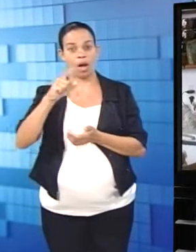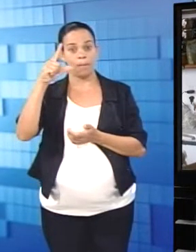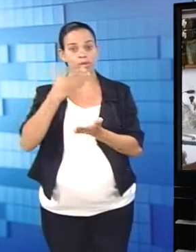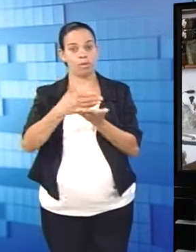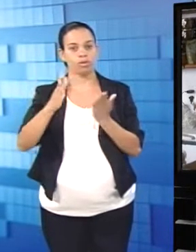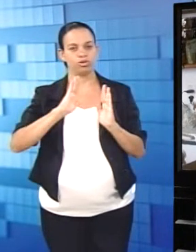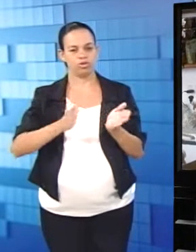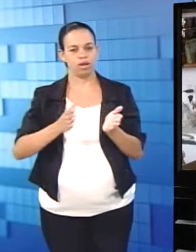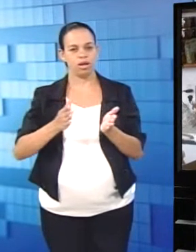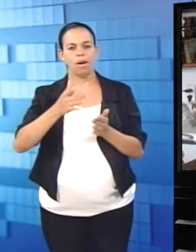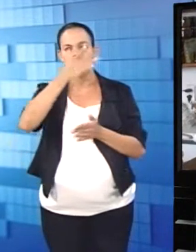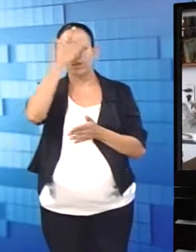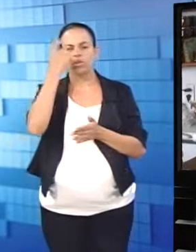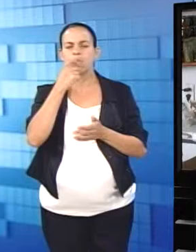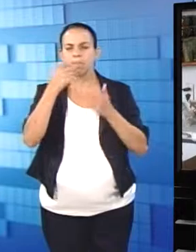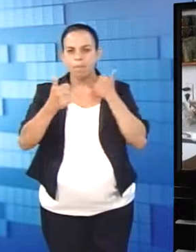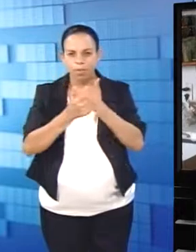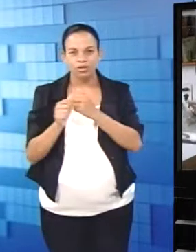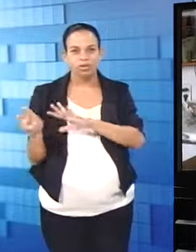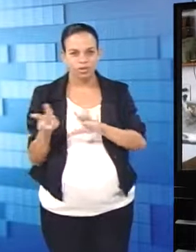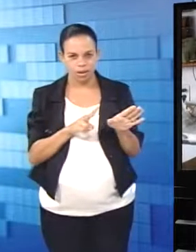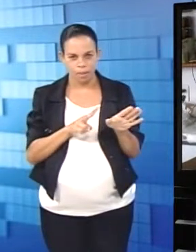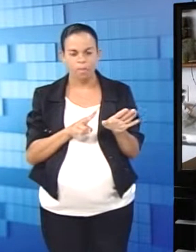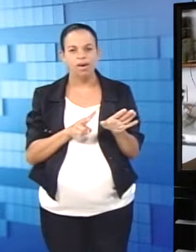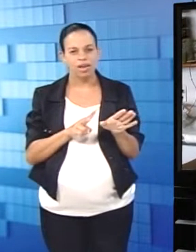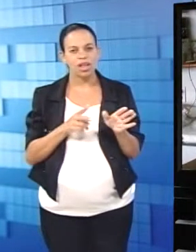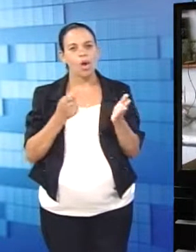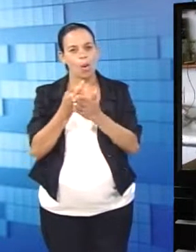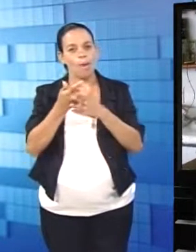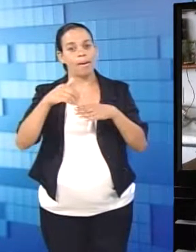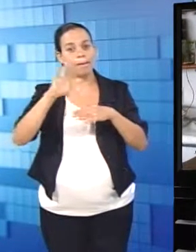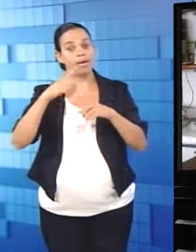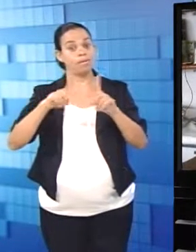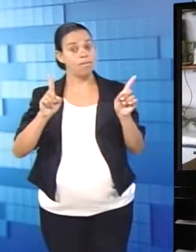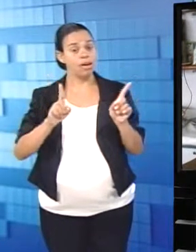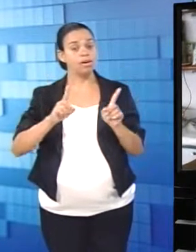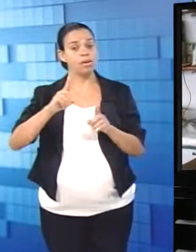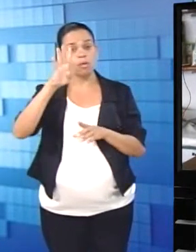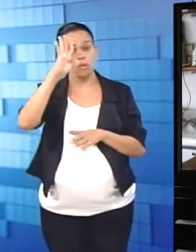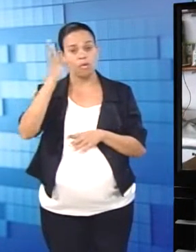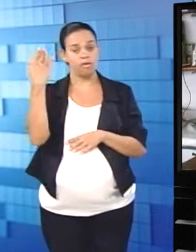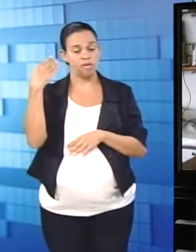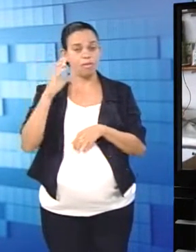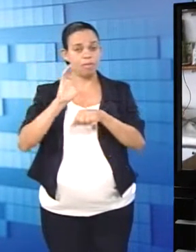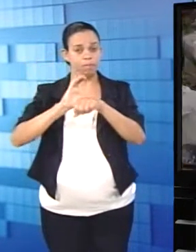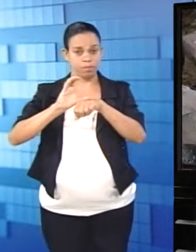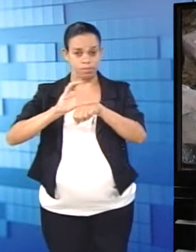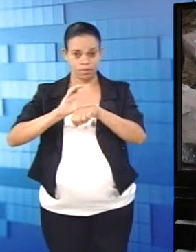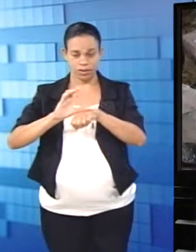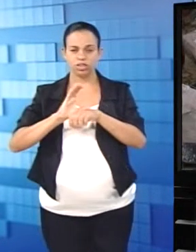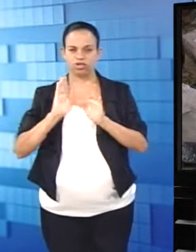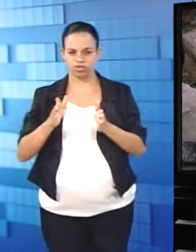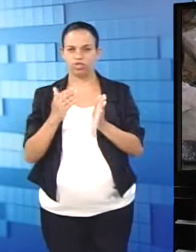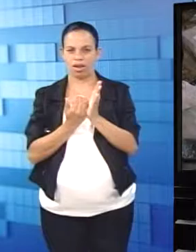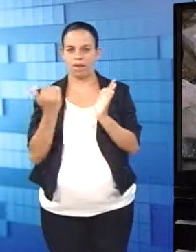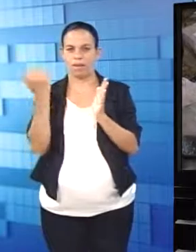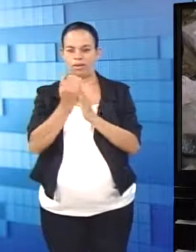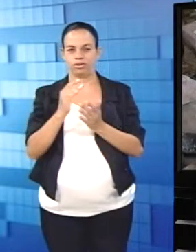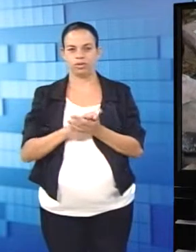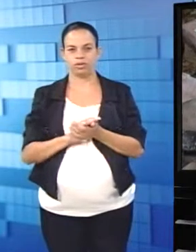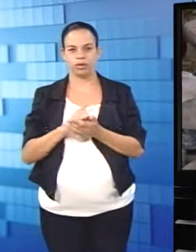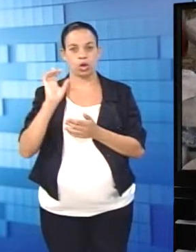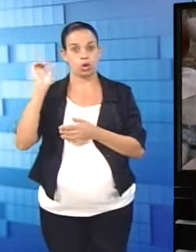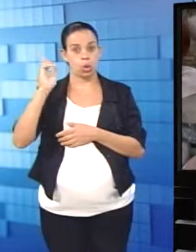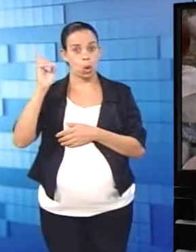geralmente deixa mais para o último dia, mas desde quarta-feira cinza já aumentou um pouquinho. Com a alta do